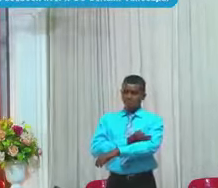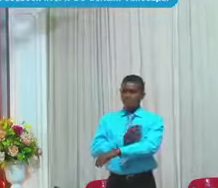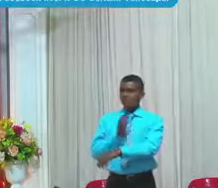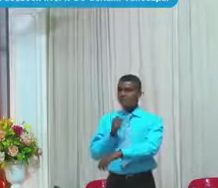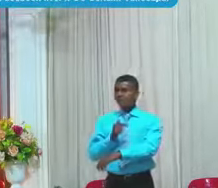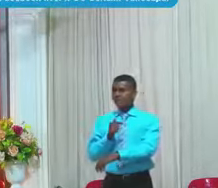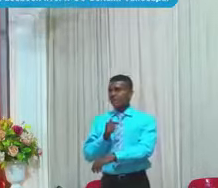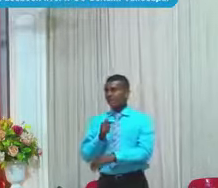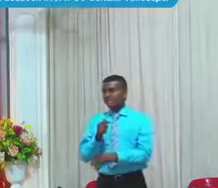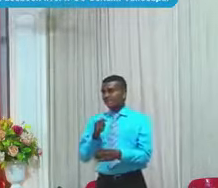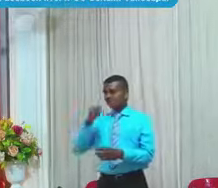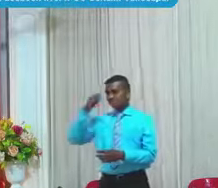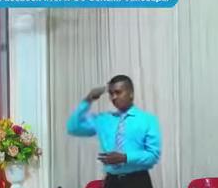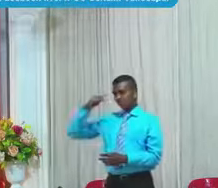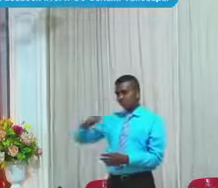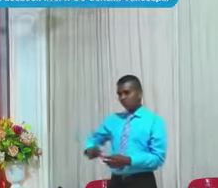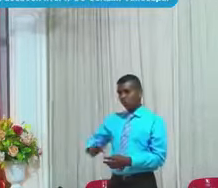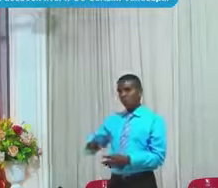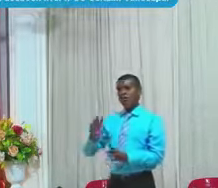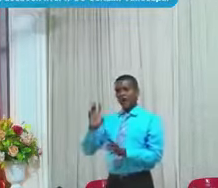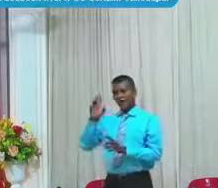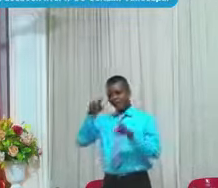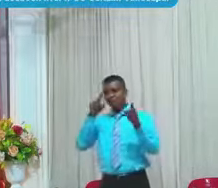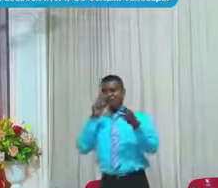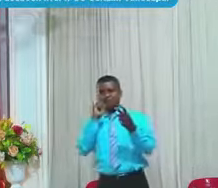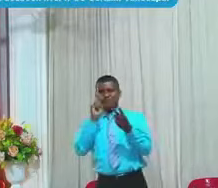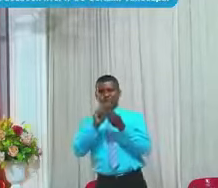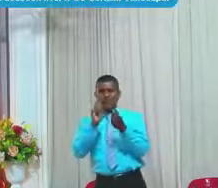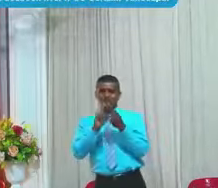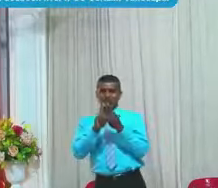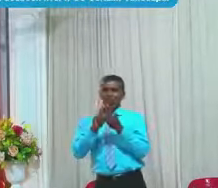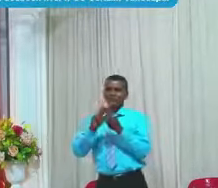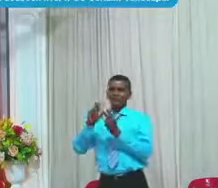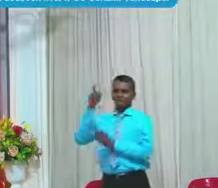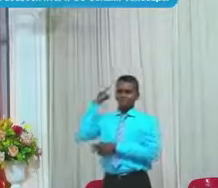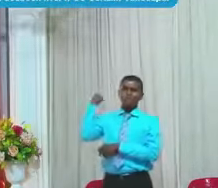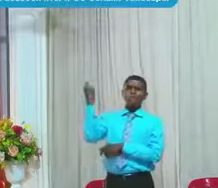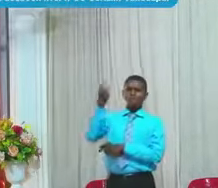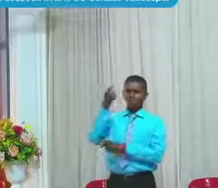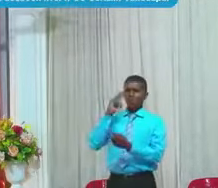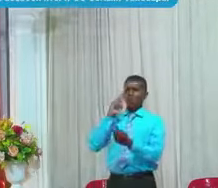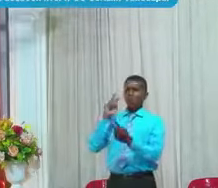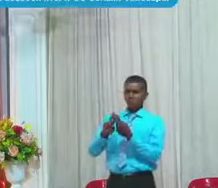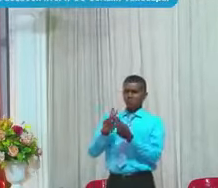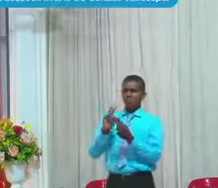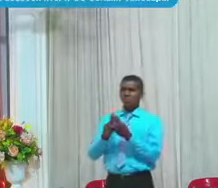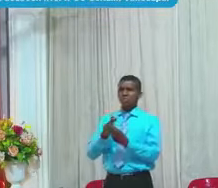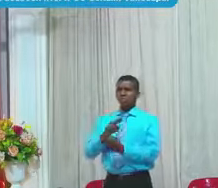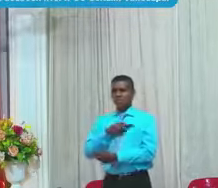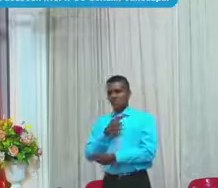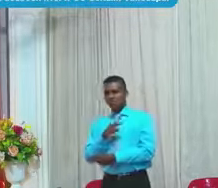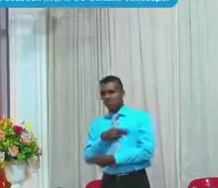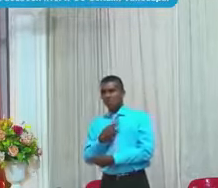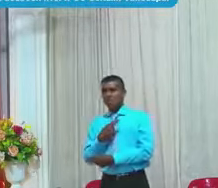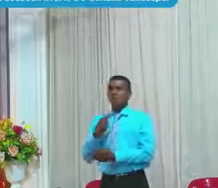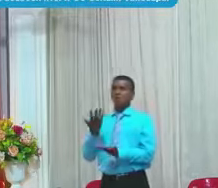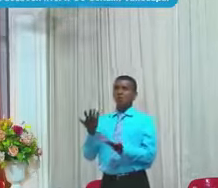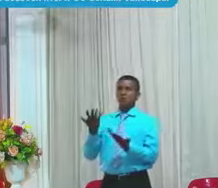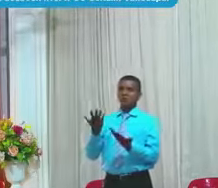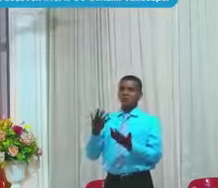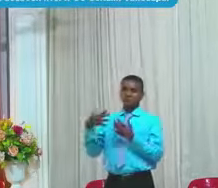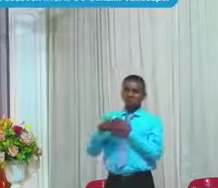conocidas A nivel general No solo a nivel Religioso, teológico Sino a nivel secular